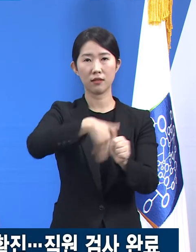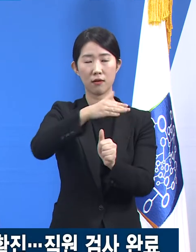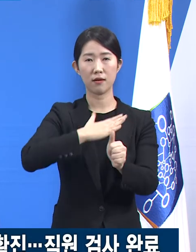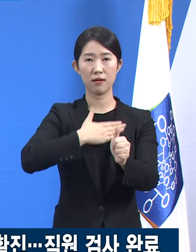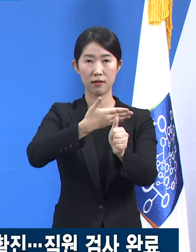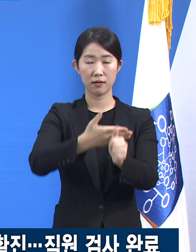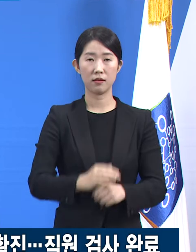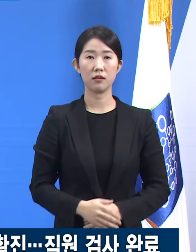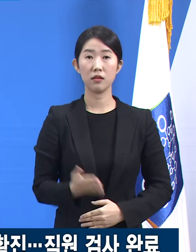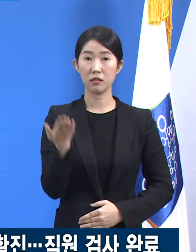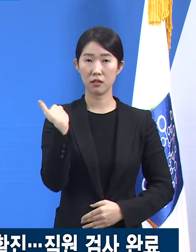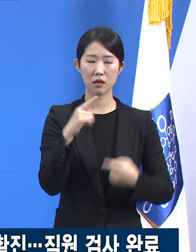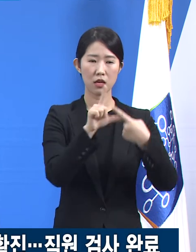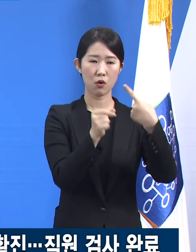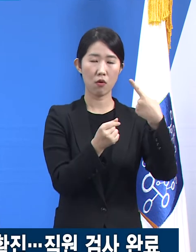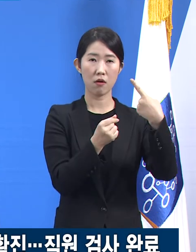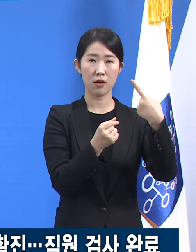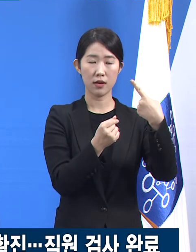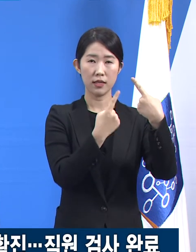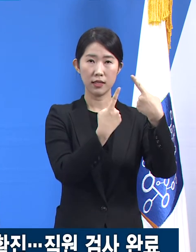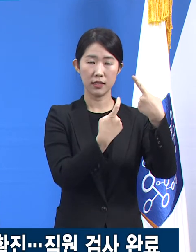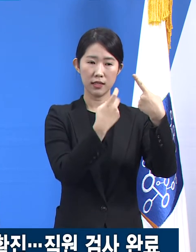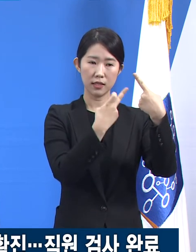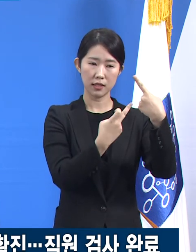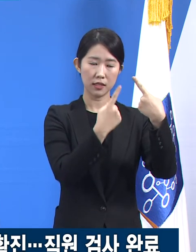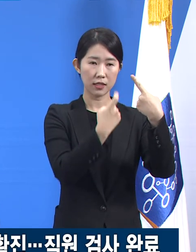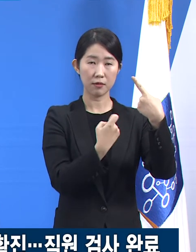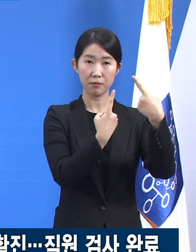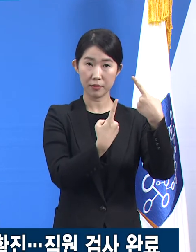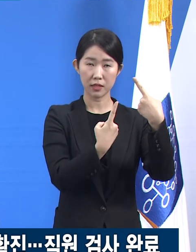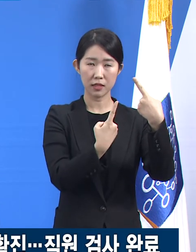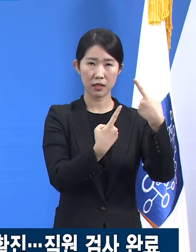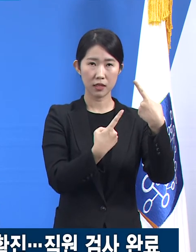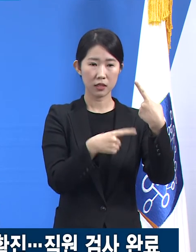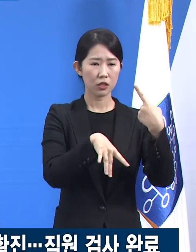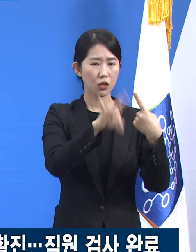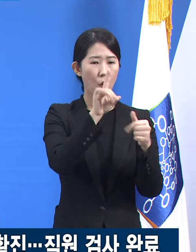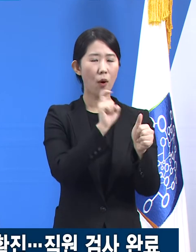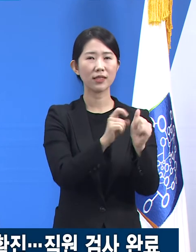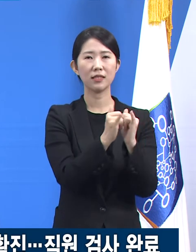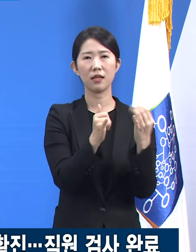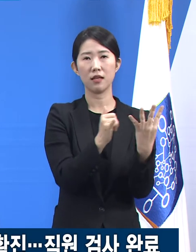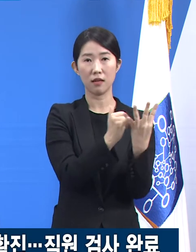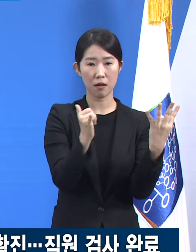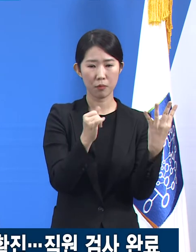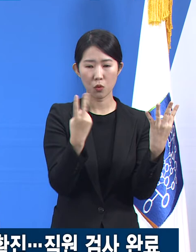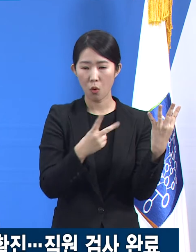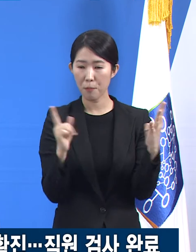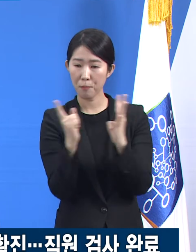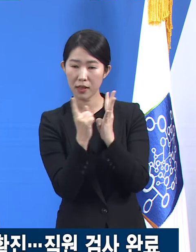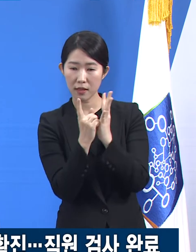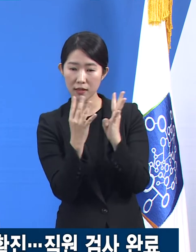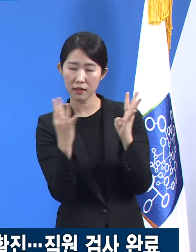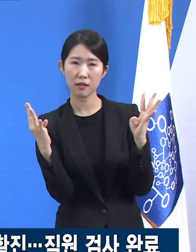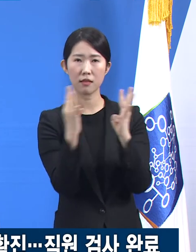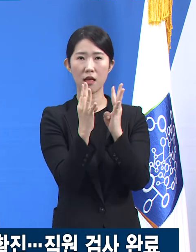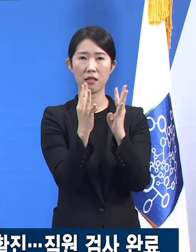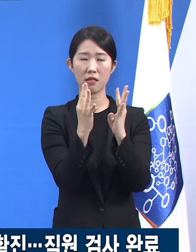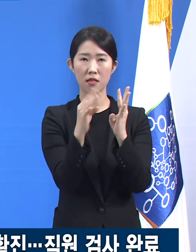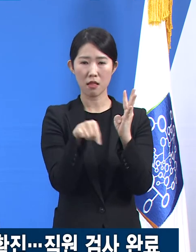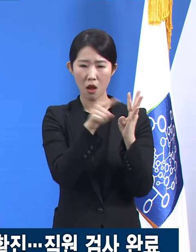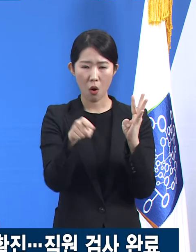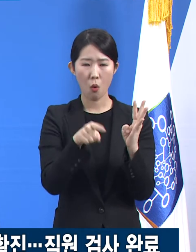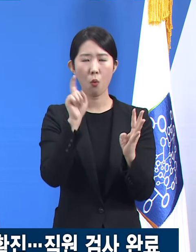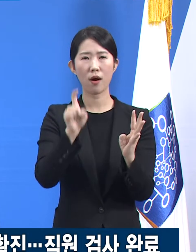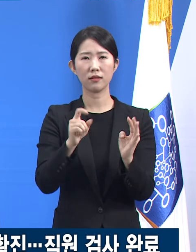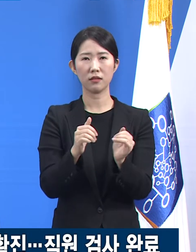지난 1월 10일 최초 확진자 4명과 접촉자 4명이 추가로 확진 판정을 받으며 10일 0시 기준 확진자